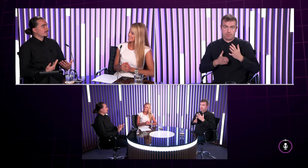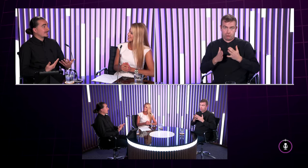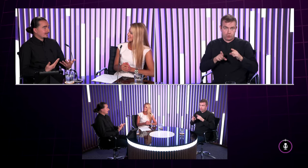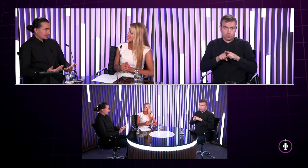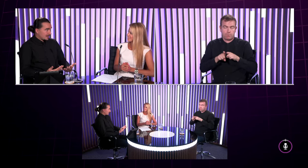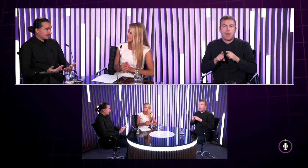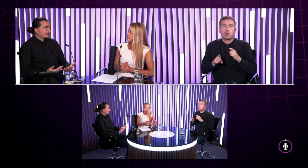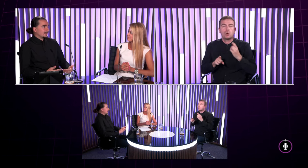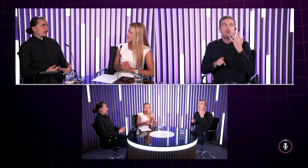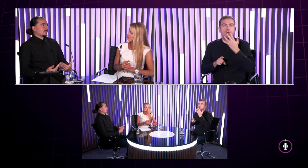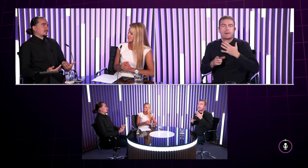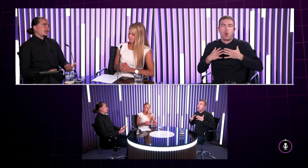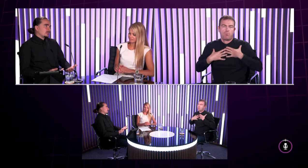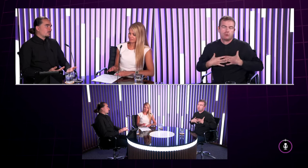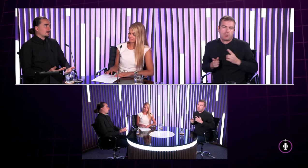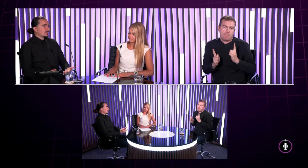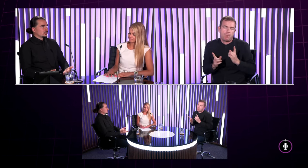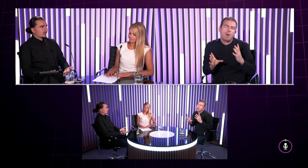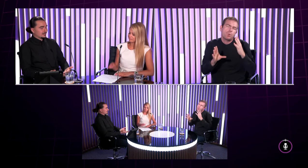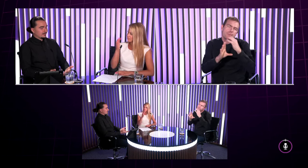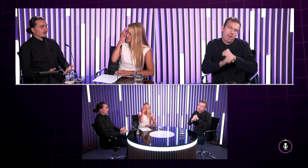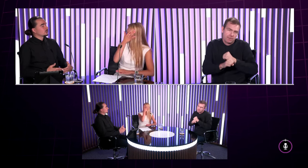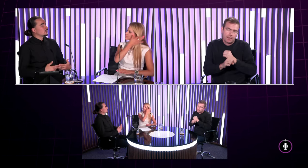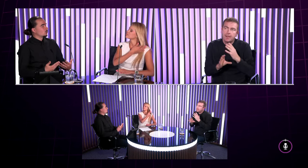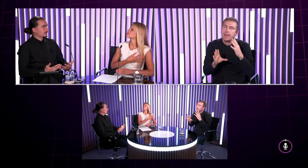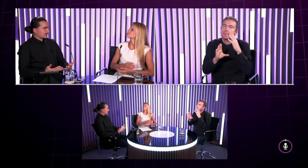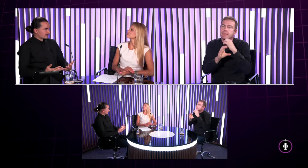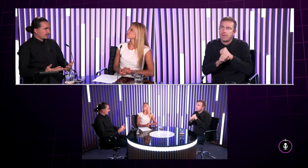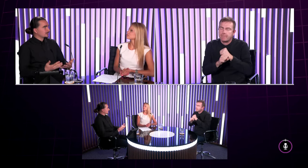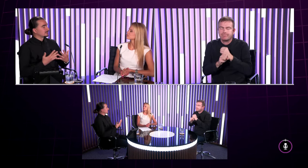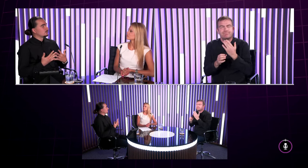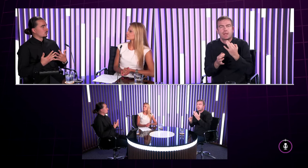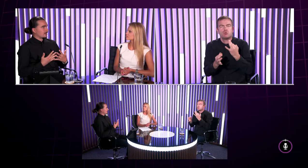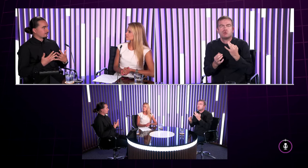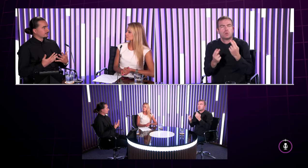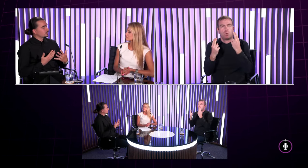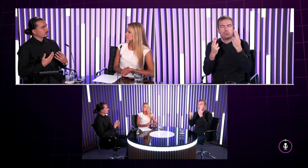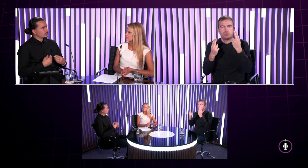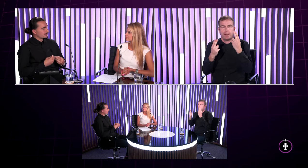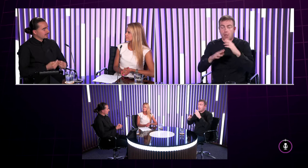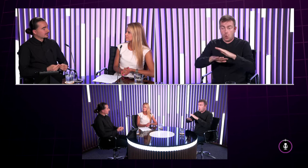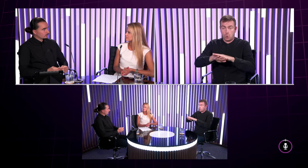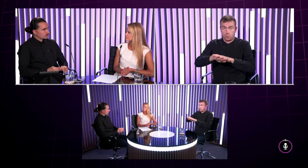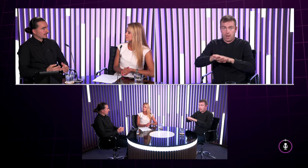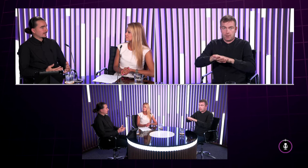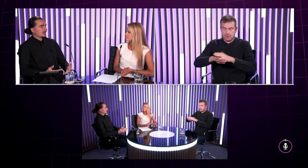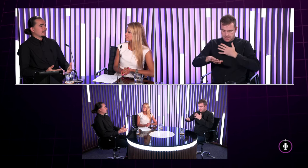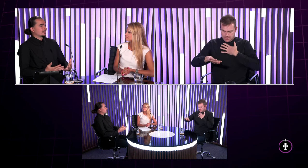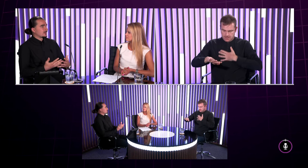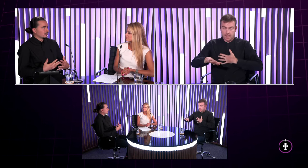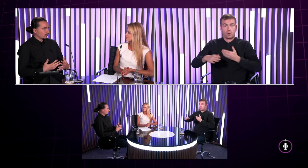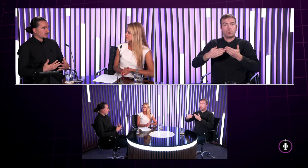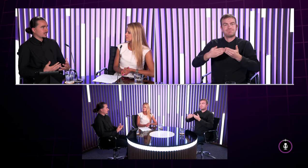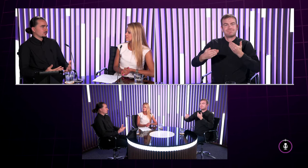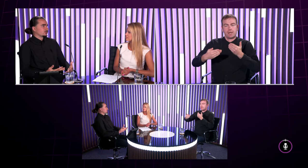oblečenie ktoré je tmavé nepoviem úplne teda že ktoré je tmavé ale ktoré je kontrastné k tým rukám preto väčšinou keď aj vidíte tlmočníka tak má